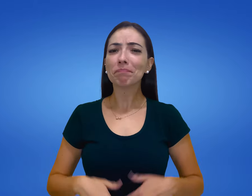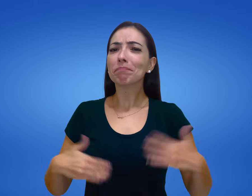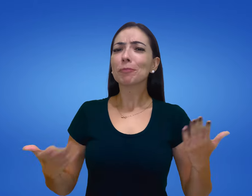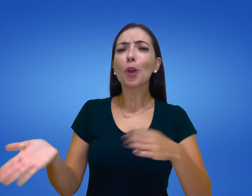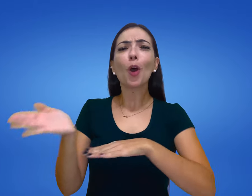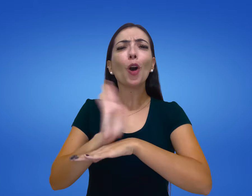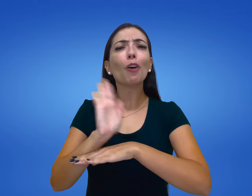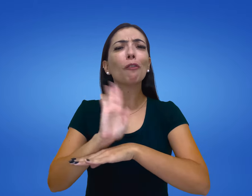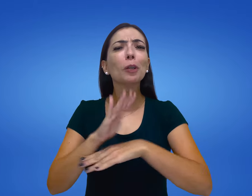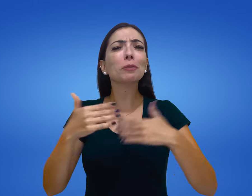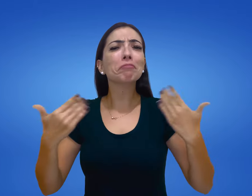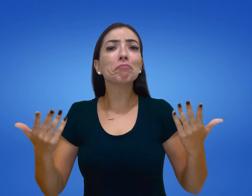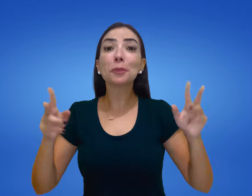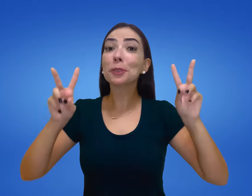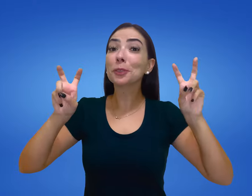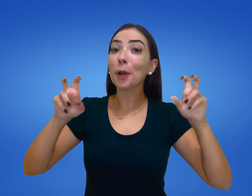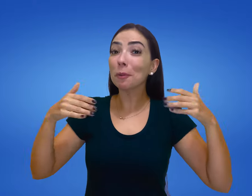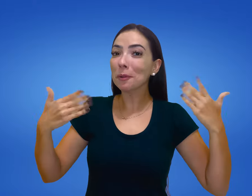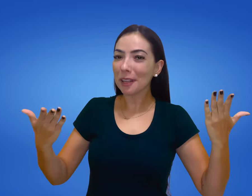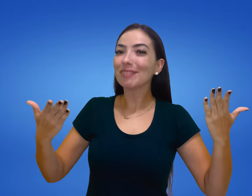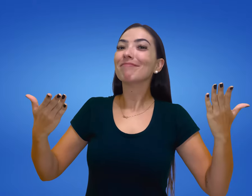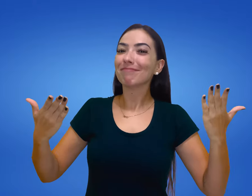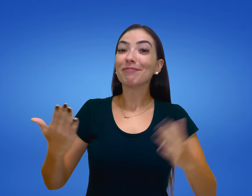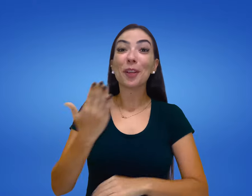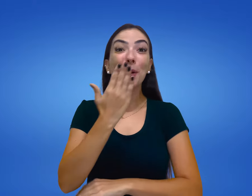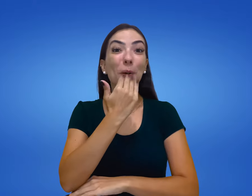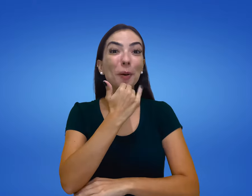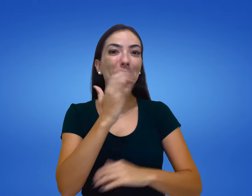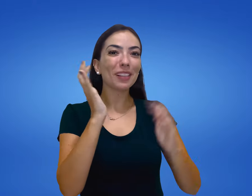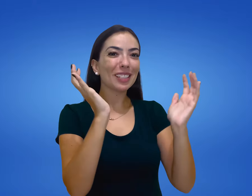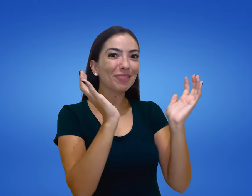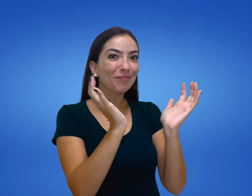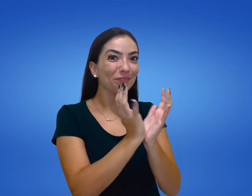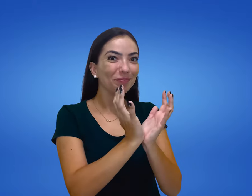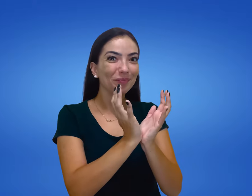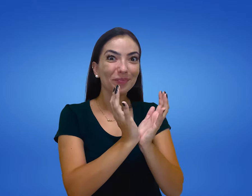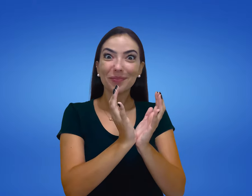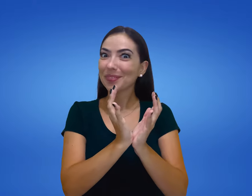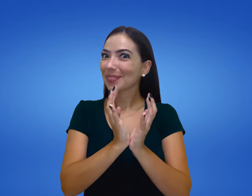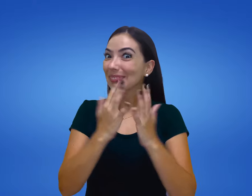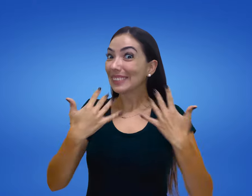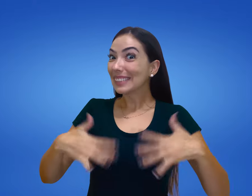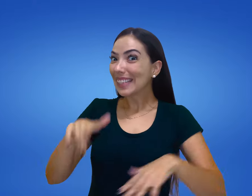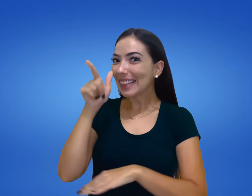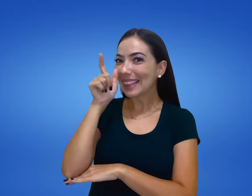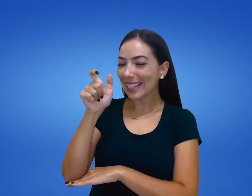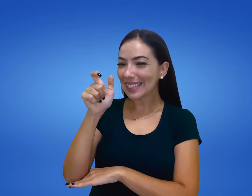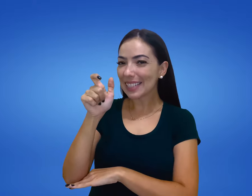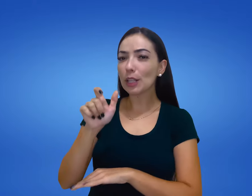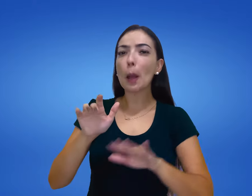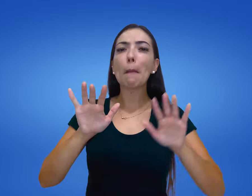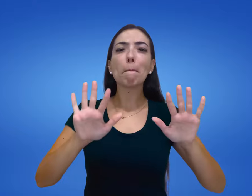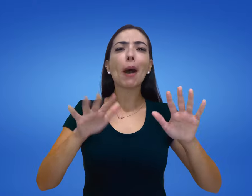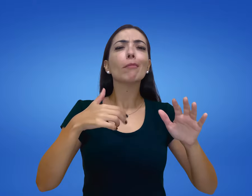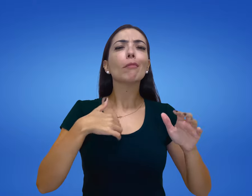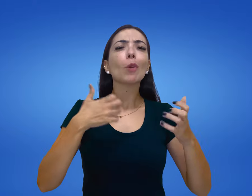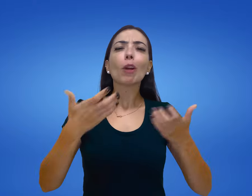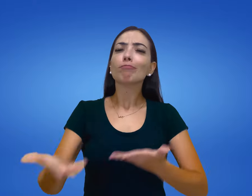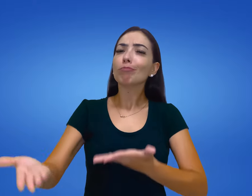Então, o vídeo de hoje tem qual tema? Alimentação. Então fiquem atentos. Mas antes, quero